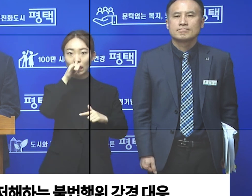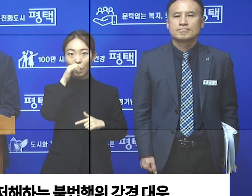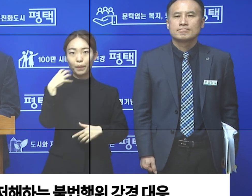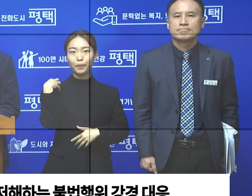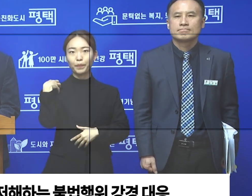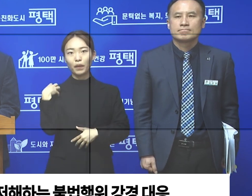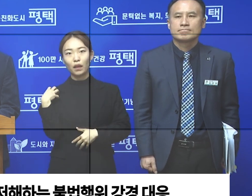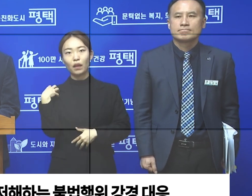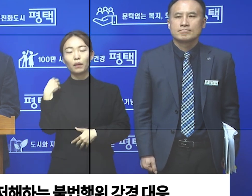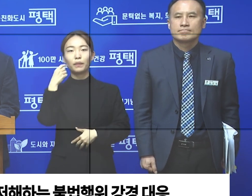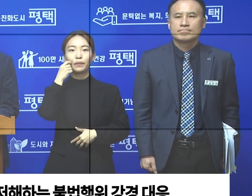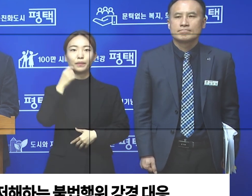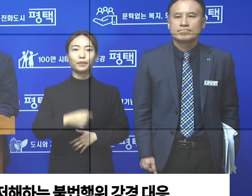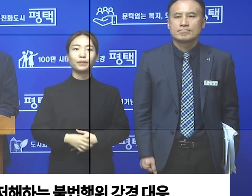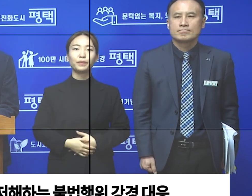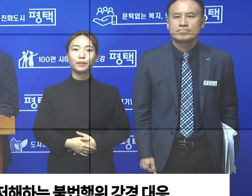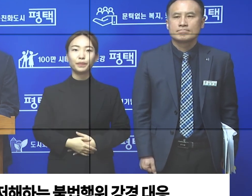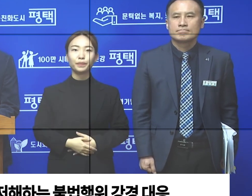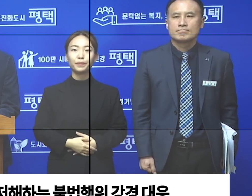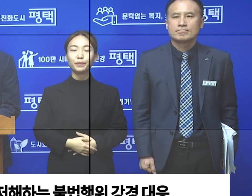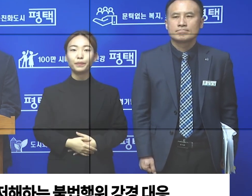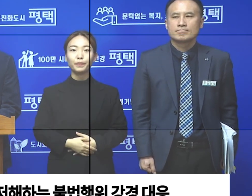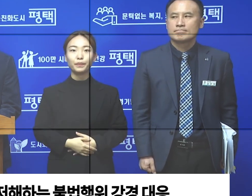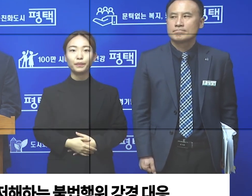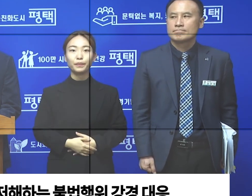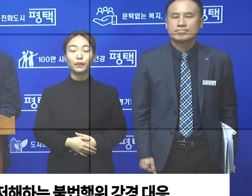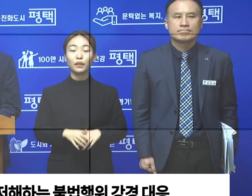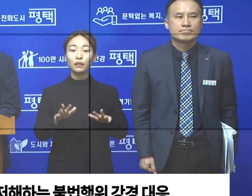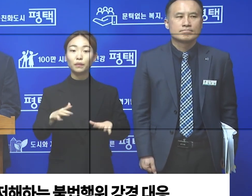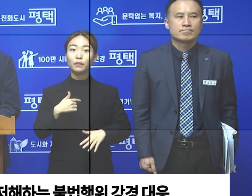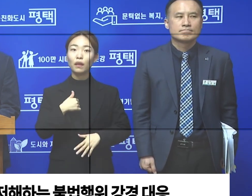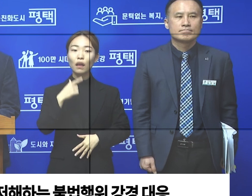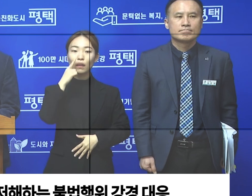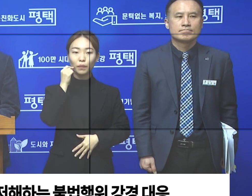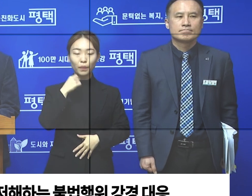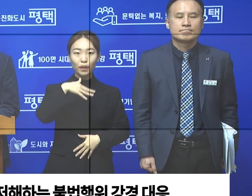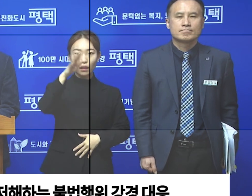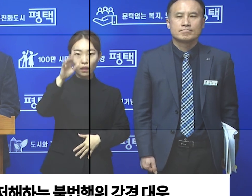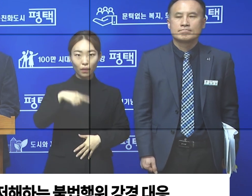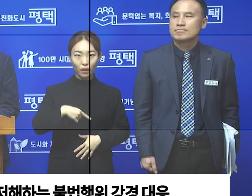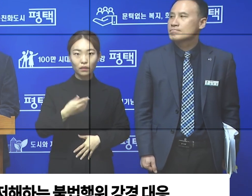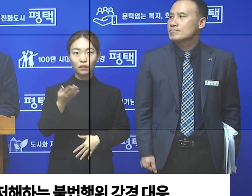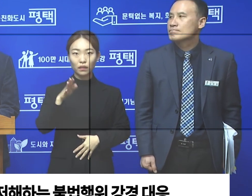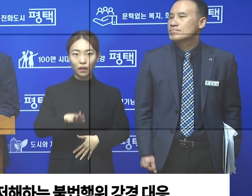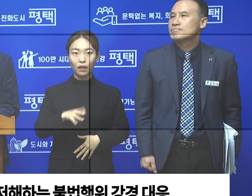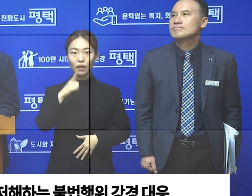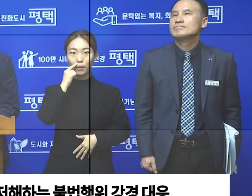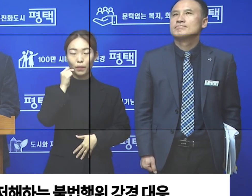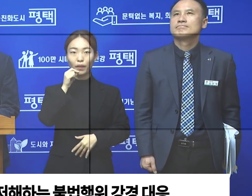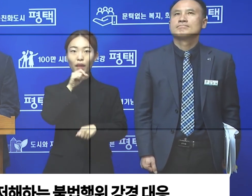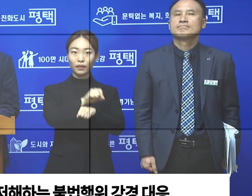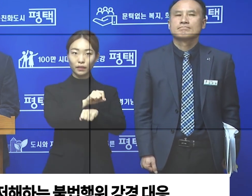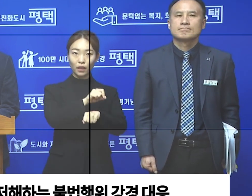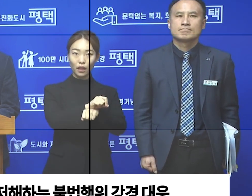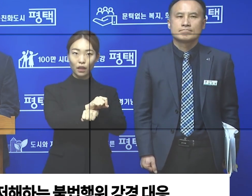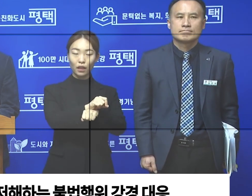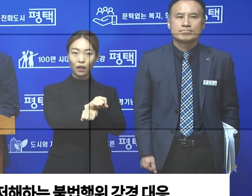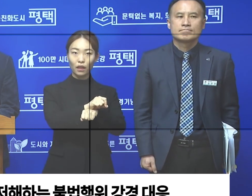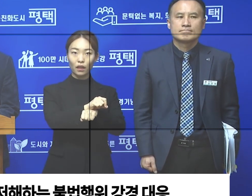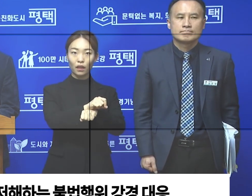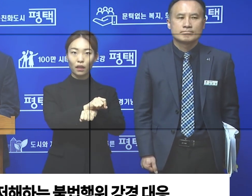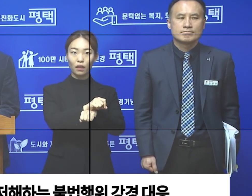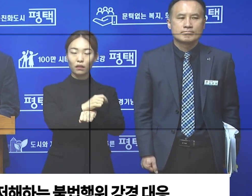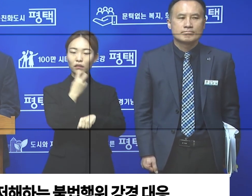열고 도시미관을 저해하는 불법 행위를 근절하기 위해 총력을 다하겠다고 밝혔습니다. 이날 정장선